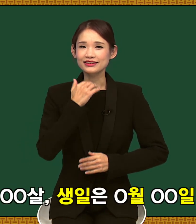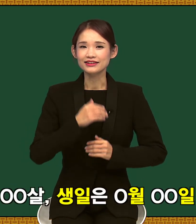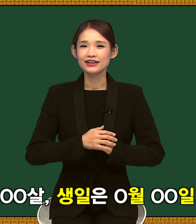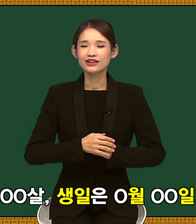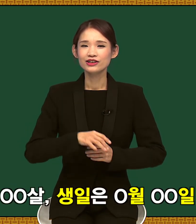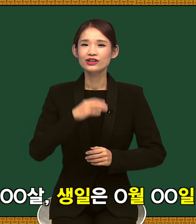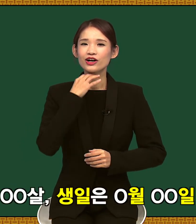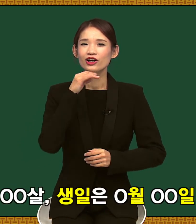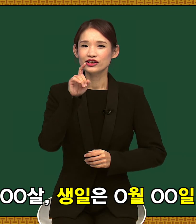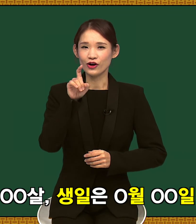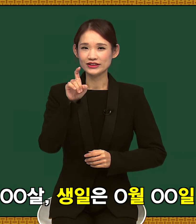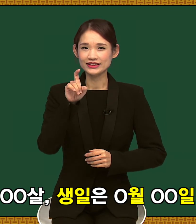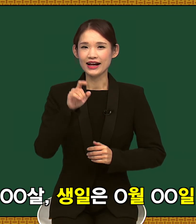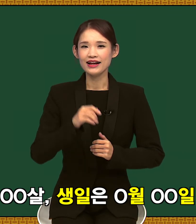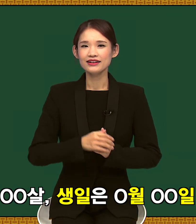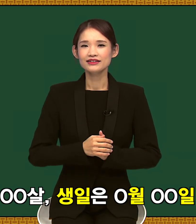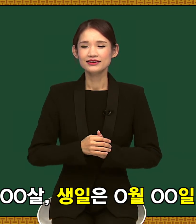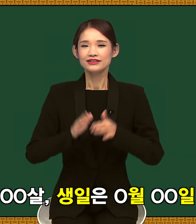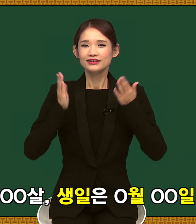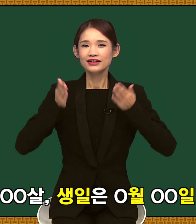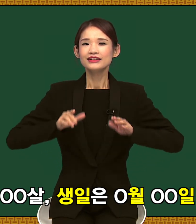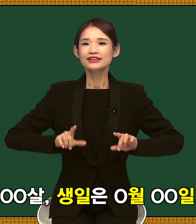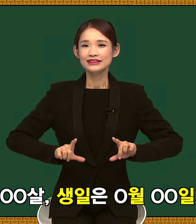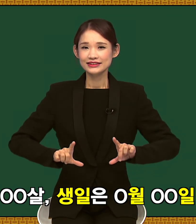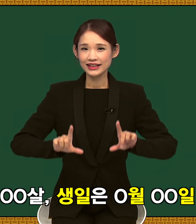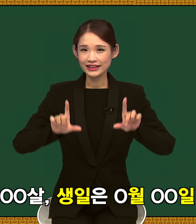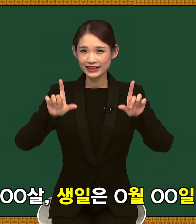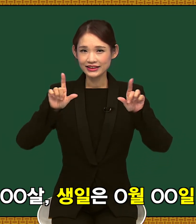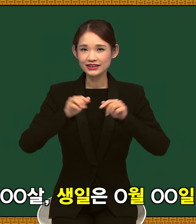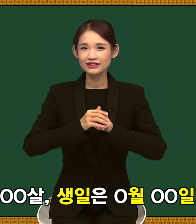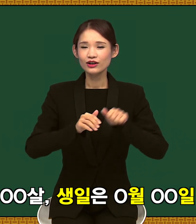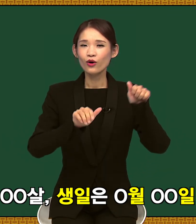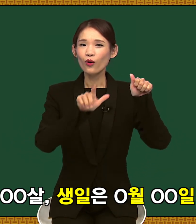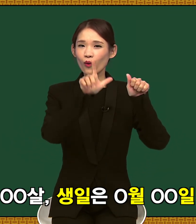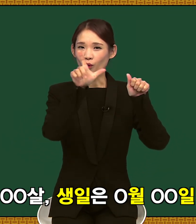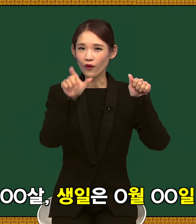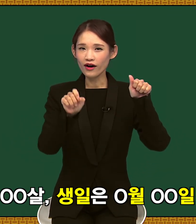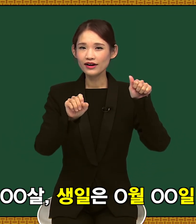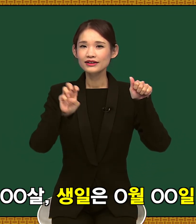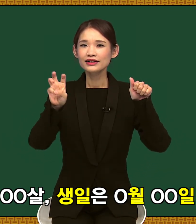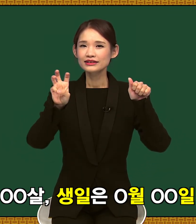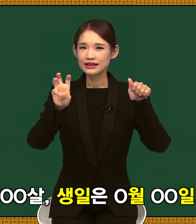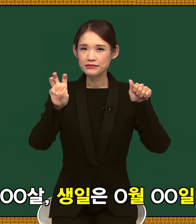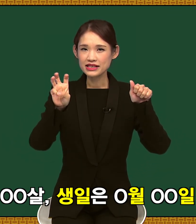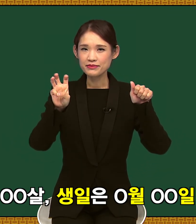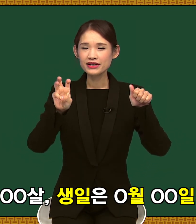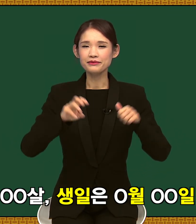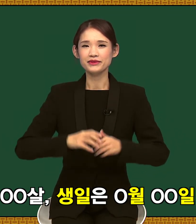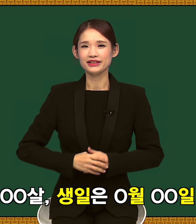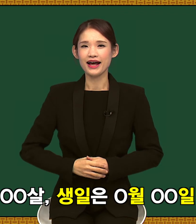10살, 생일은 5월 30일입니다.